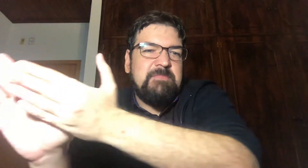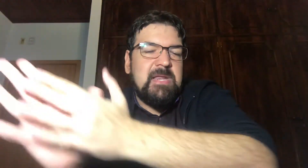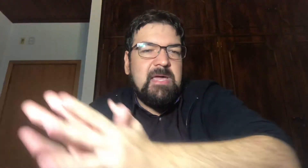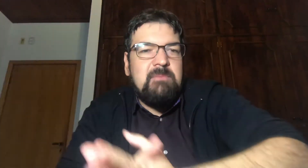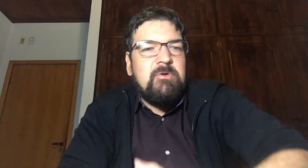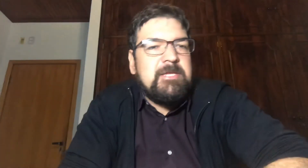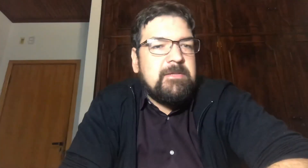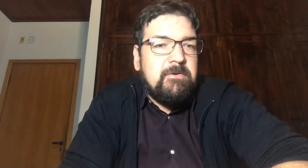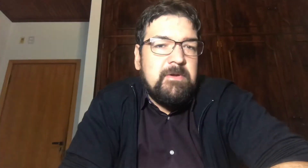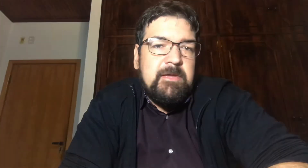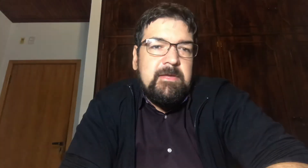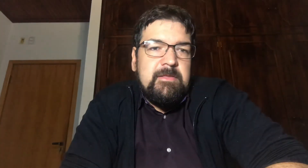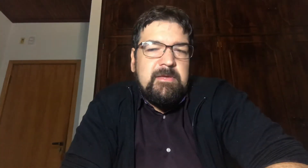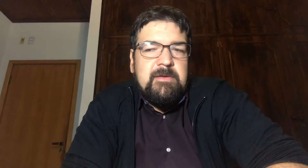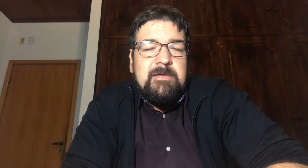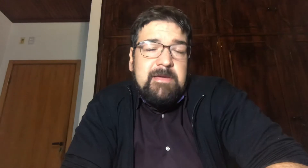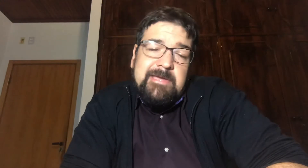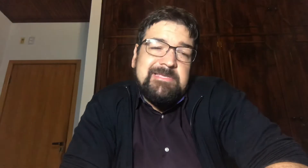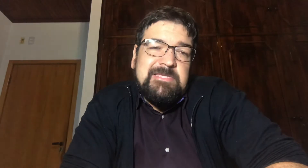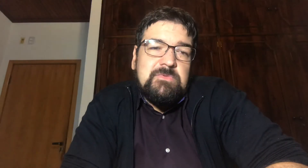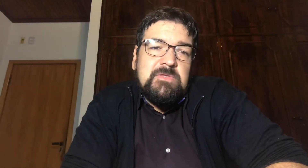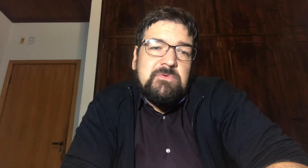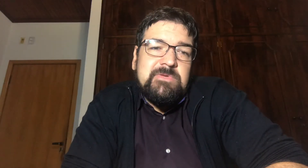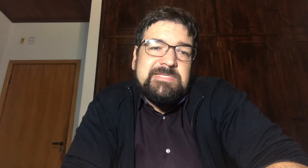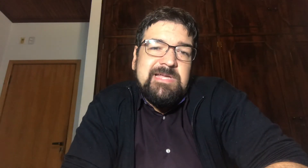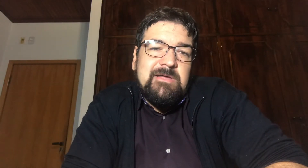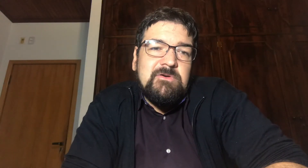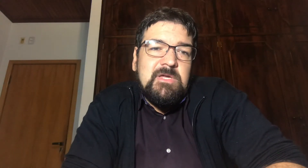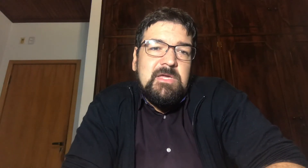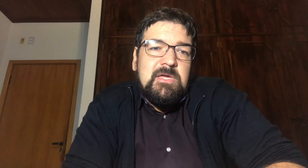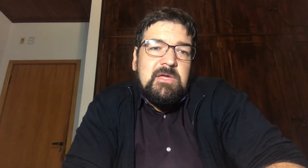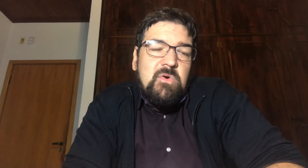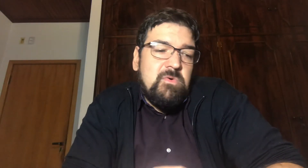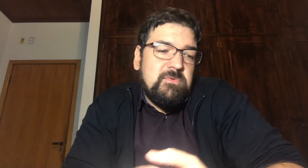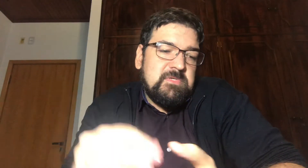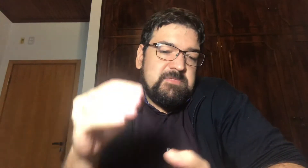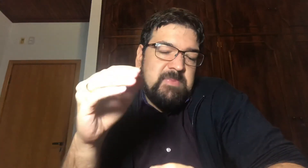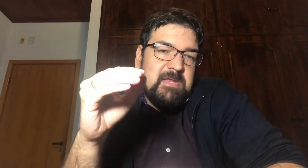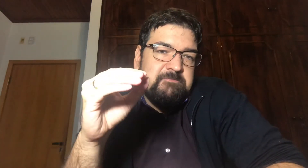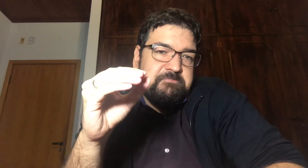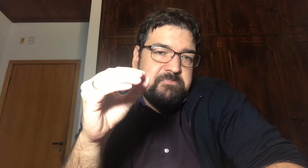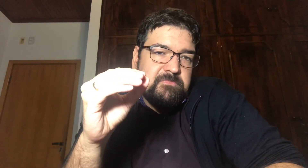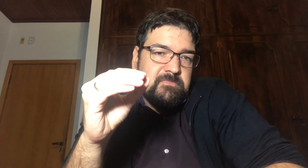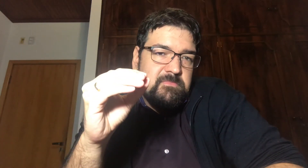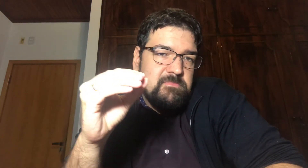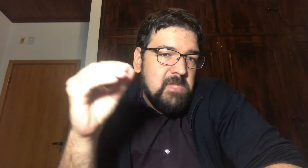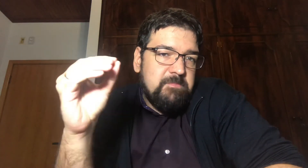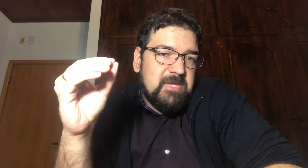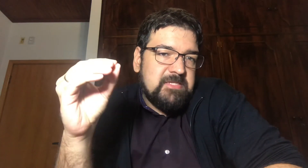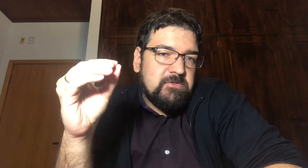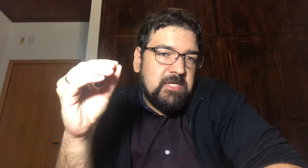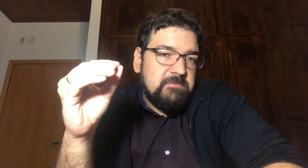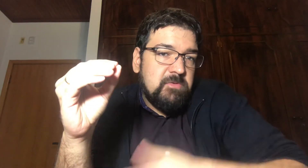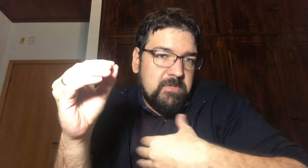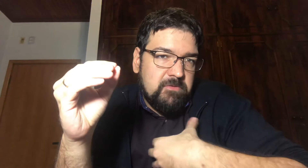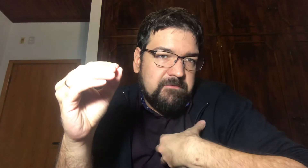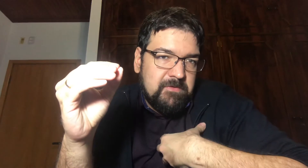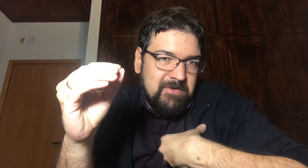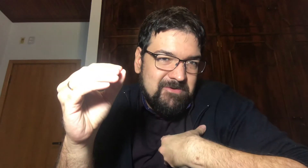parábola E tal Ainda assim É um tanto Quanto arriscado Ou Espera Passar os 10 mil Eu estou falando eu